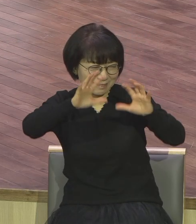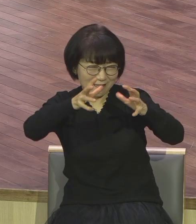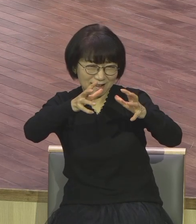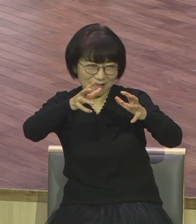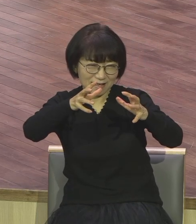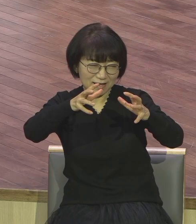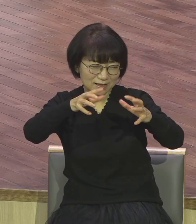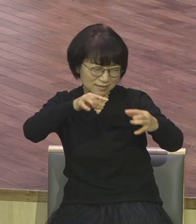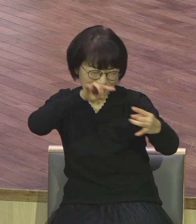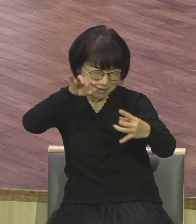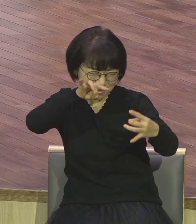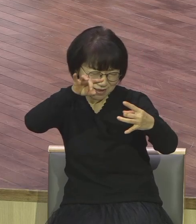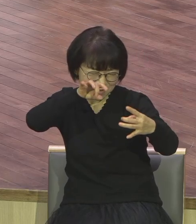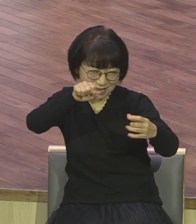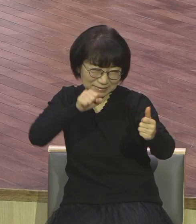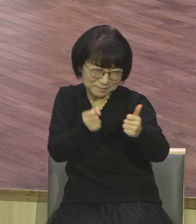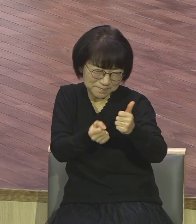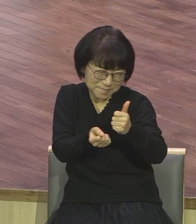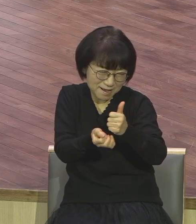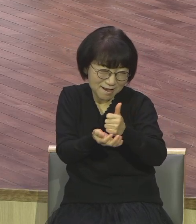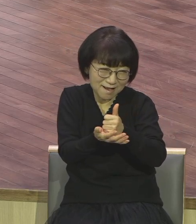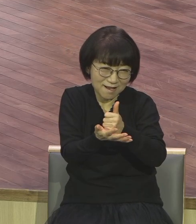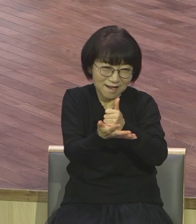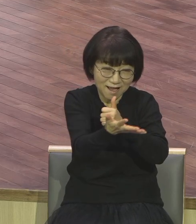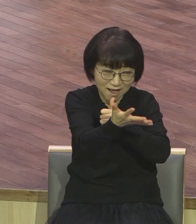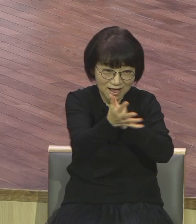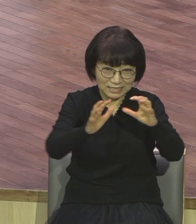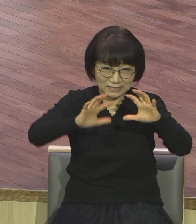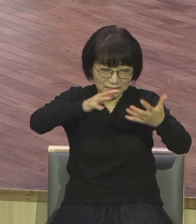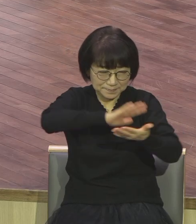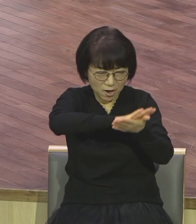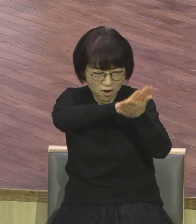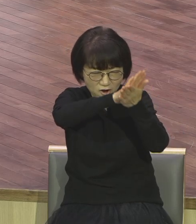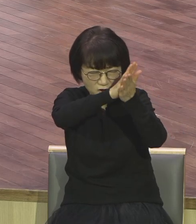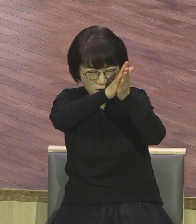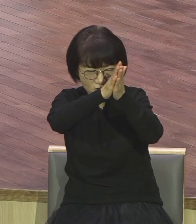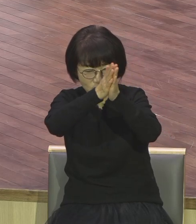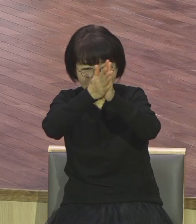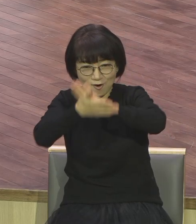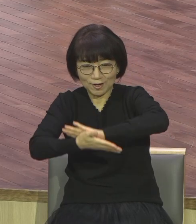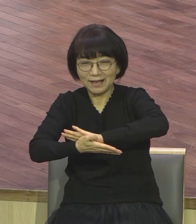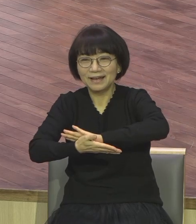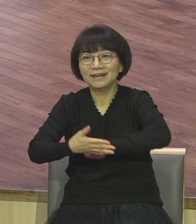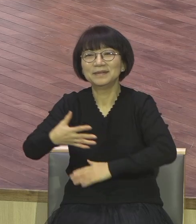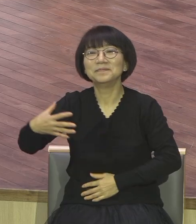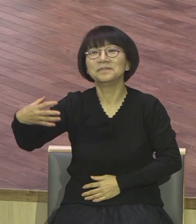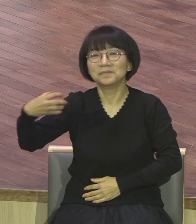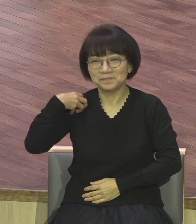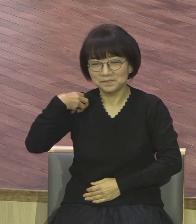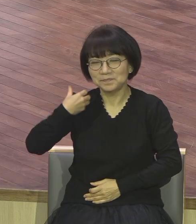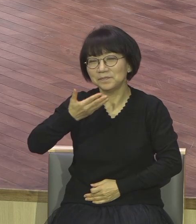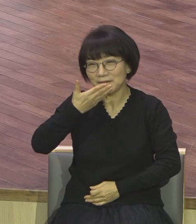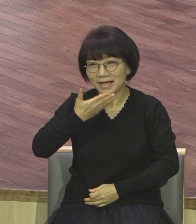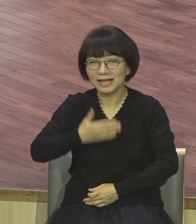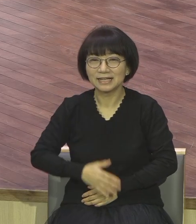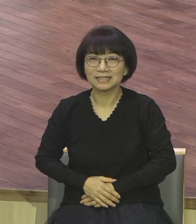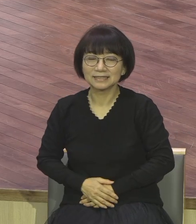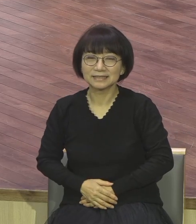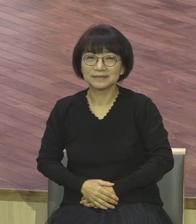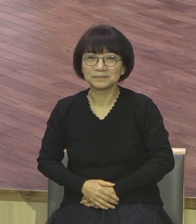통해서 전 세상을 변화시켜 나가는 삶을 우리는 살 수가 있어요 이걸 지구촌에